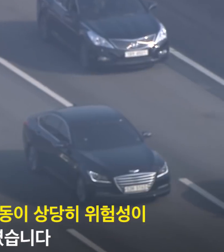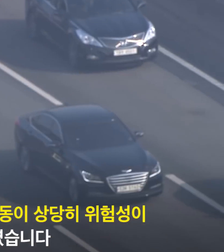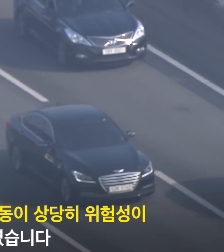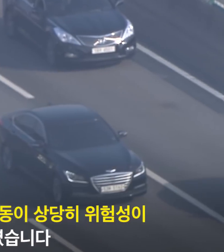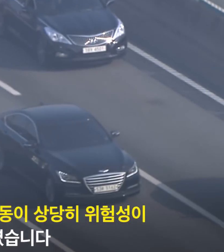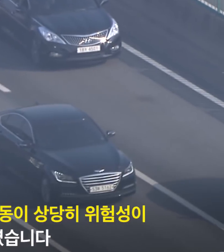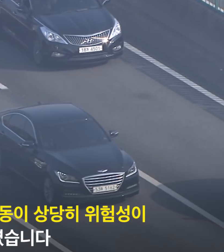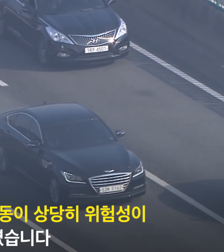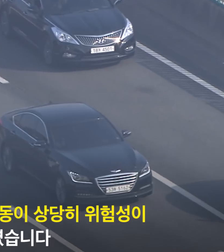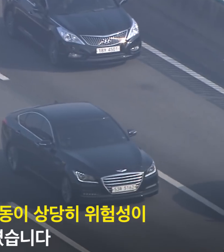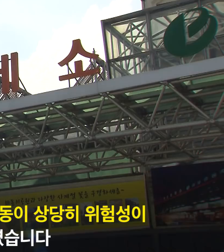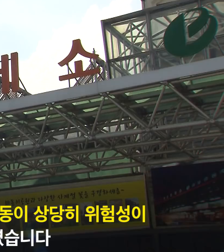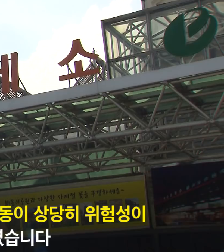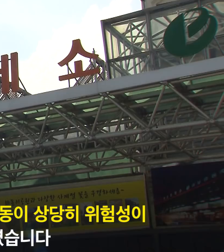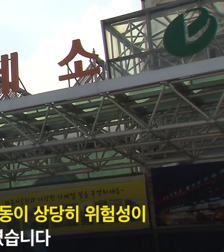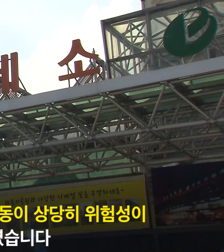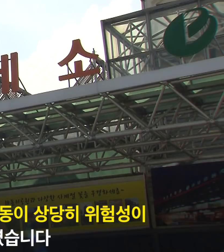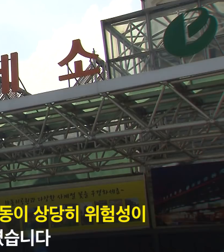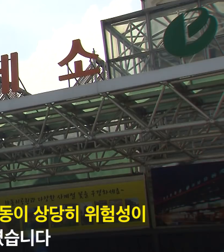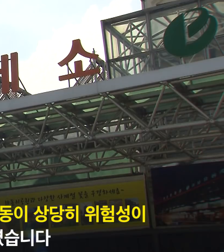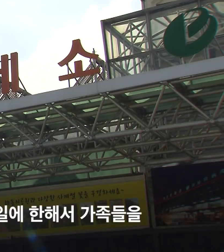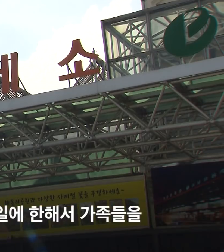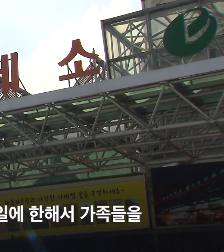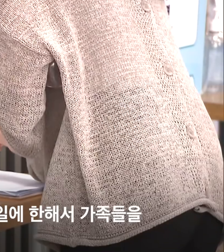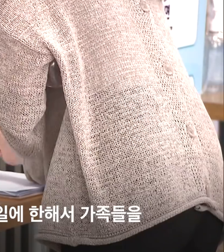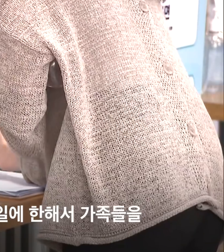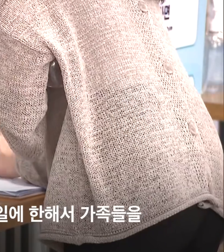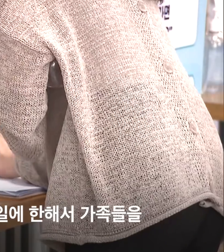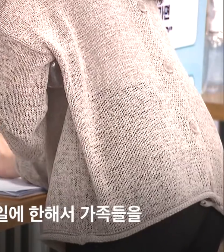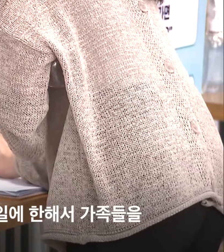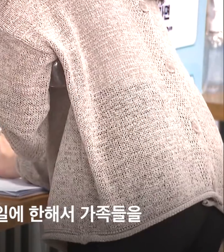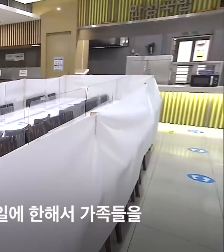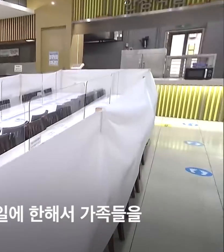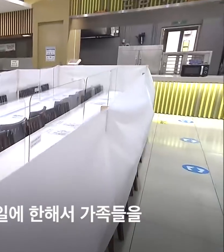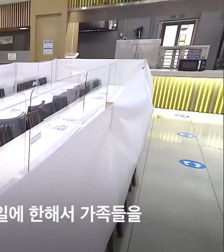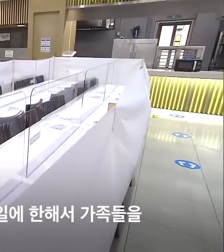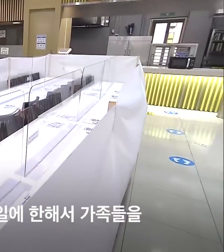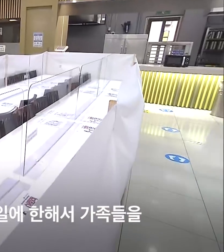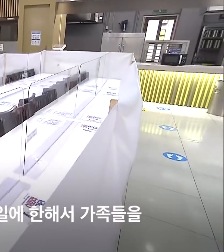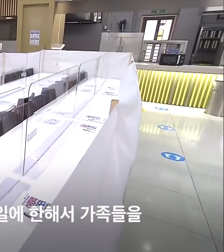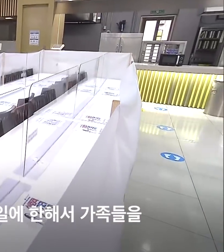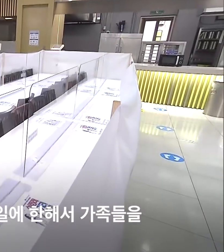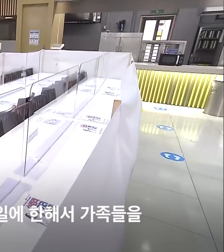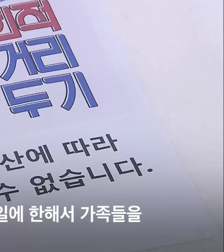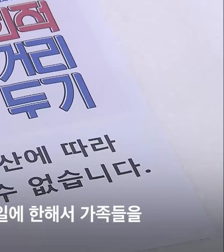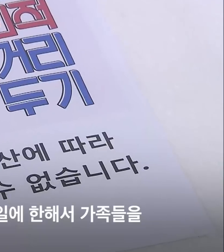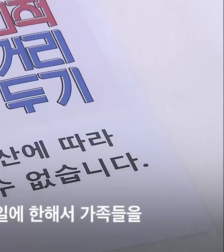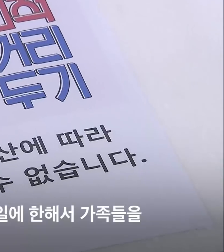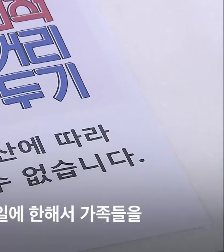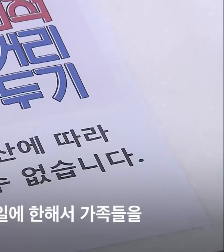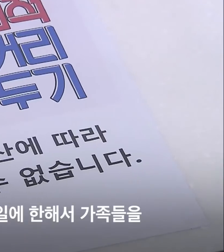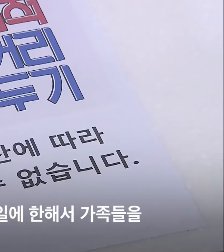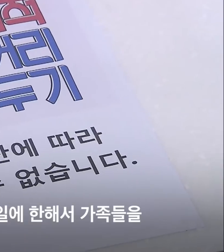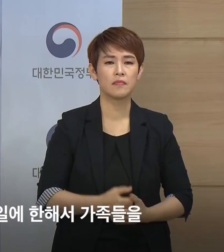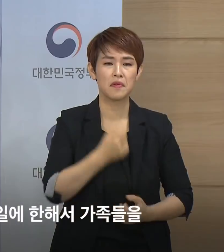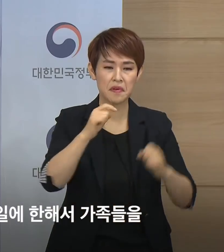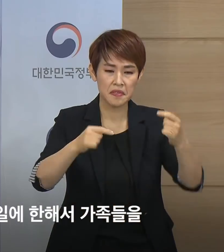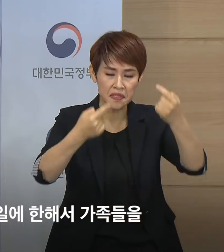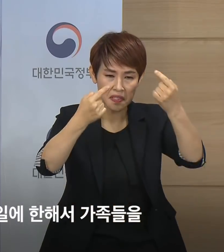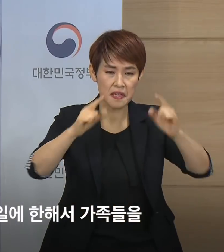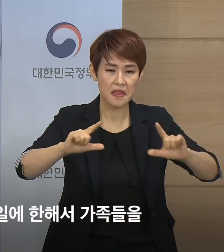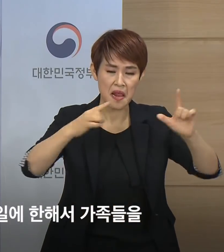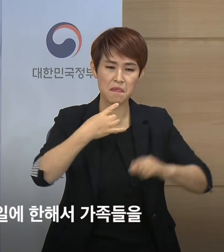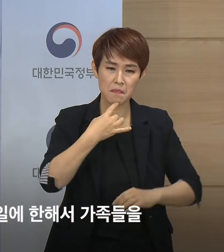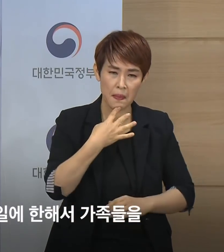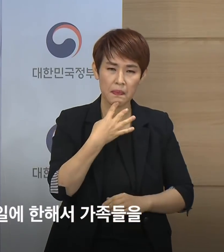지금 현재의 상황을 고려하였습니다. 두 번째로 메시지의 측면에서 설 당일에 한해서